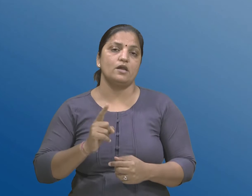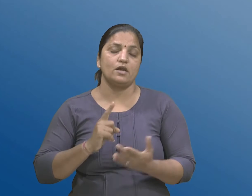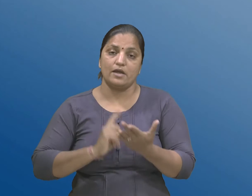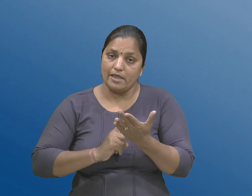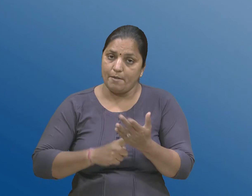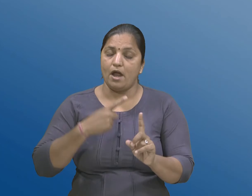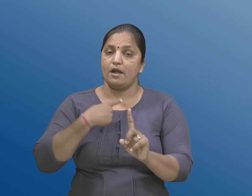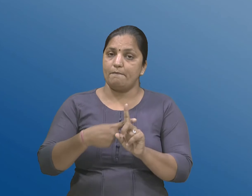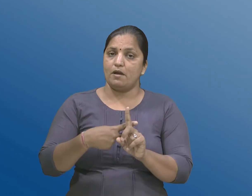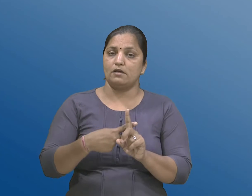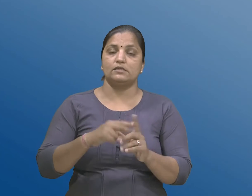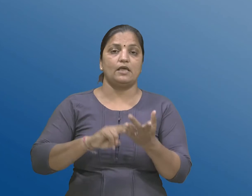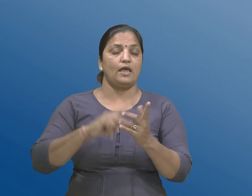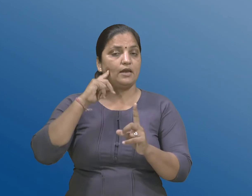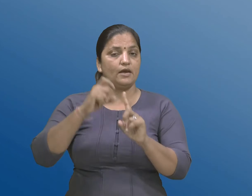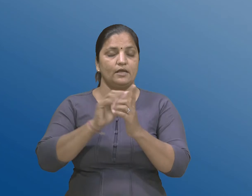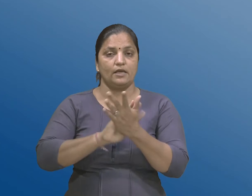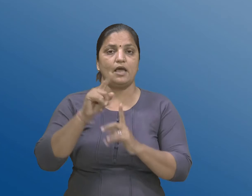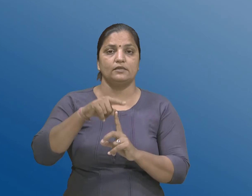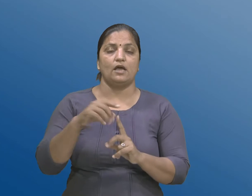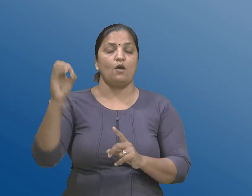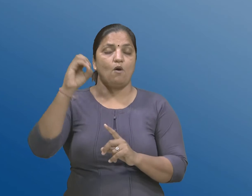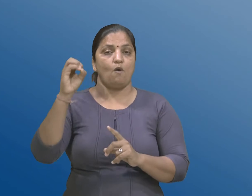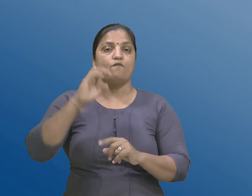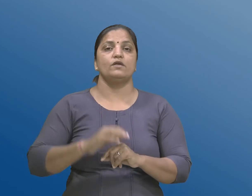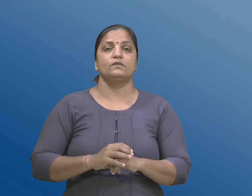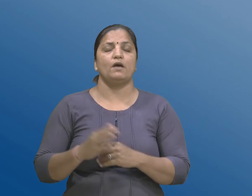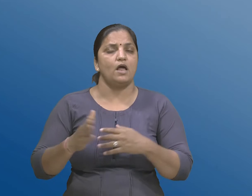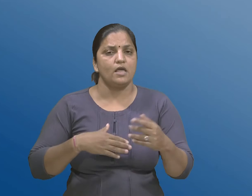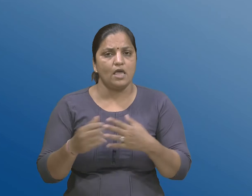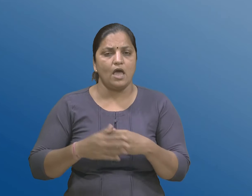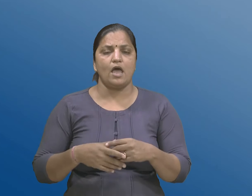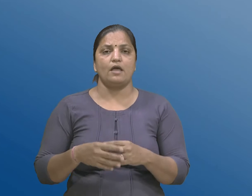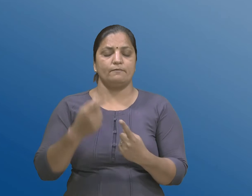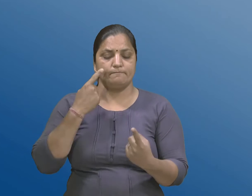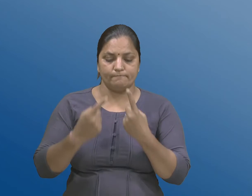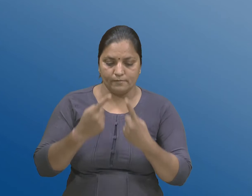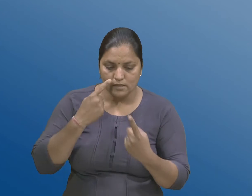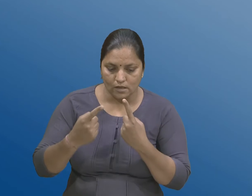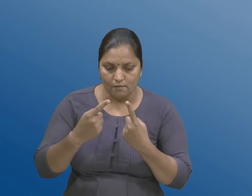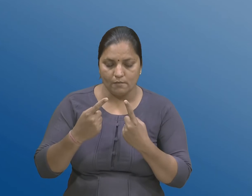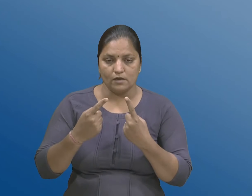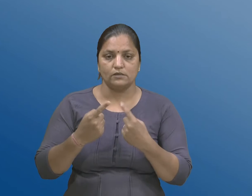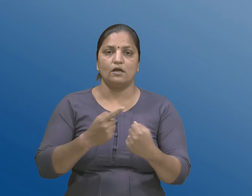निधी नी कचेरियो माथी कोईनी पण तपास करवाना अधिकारो रहशे